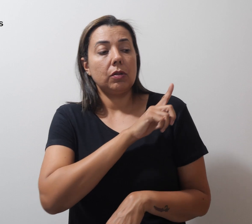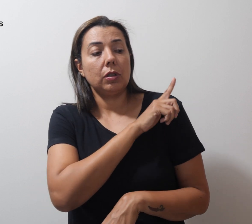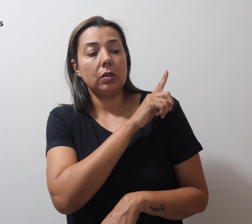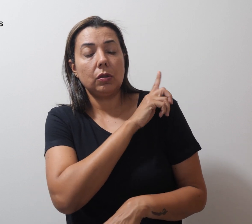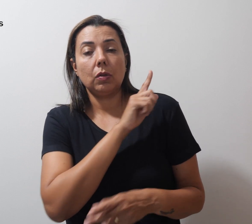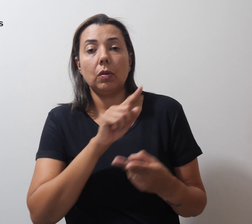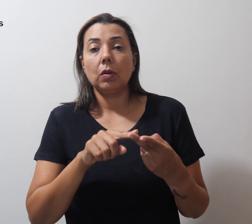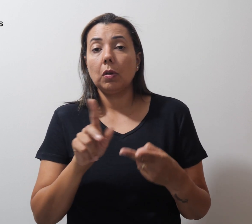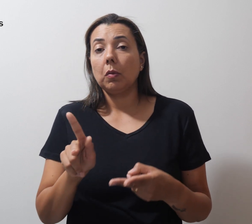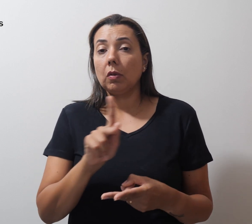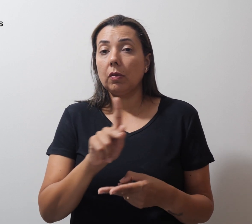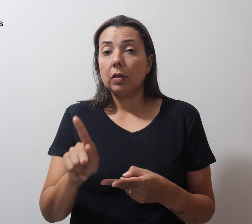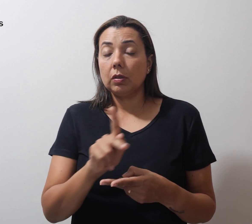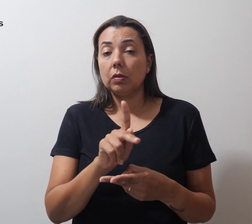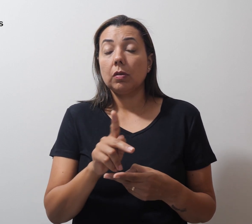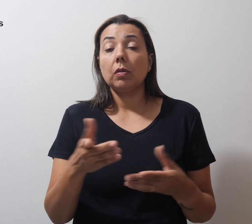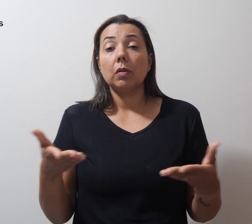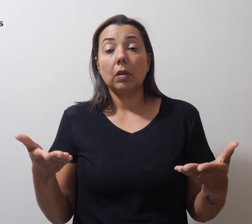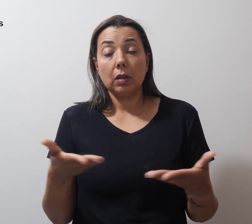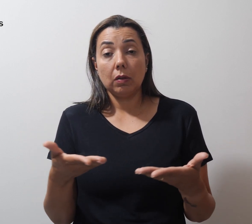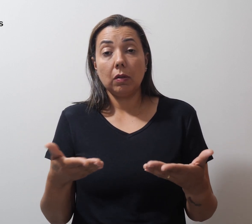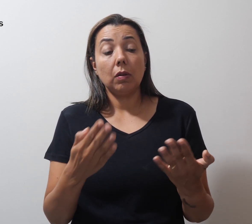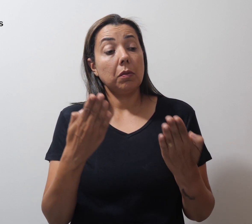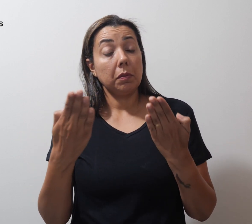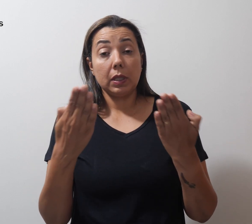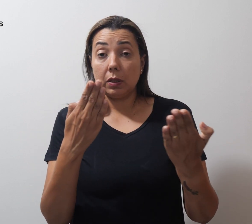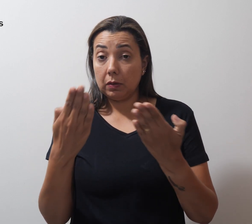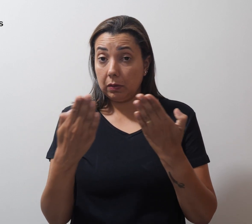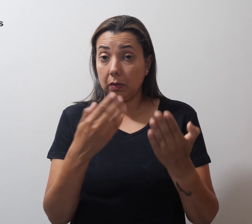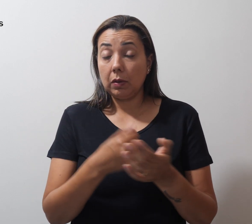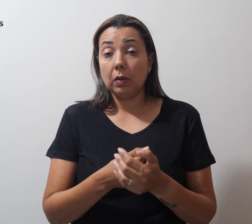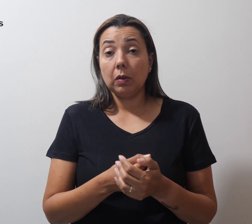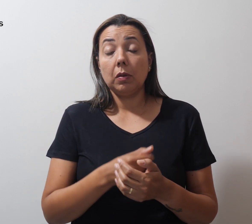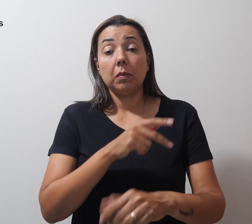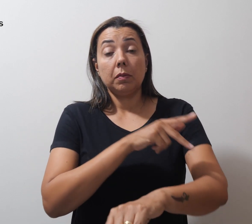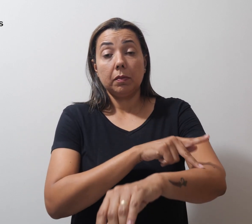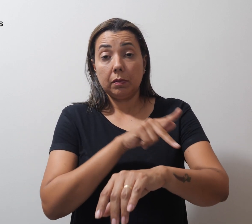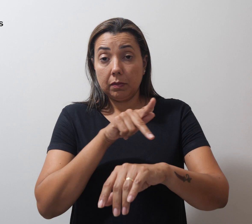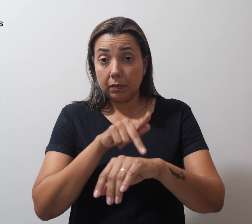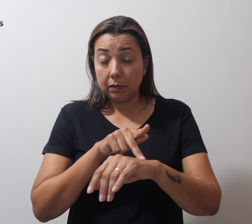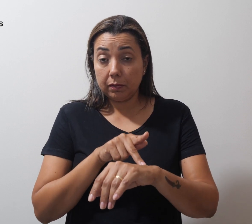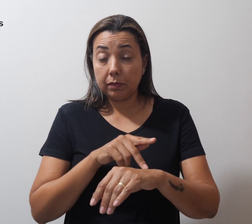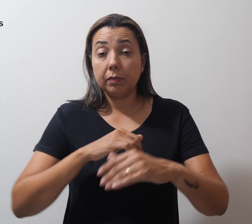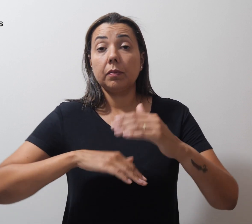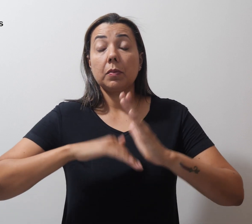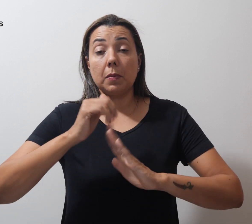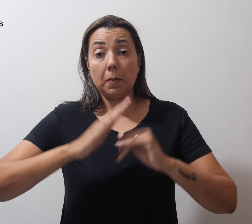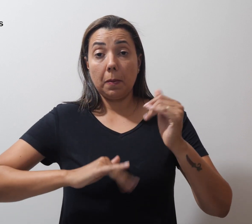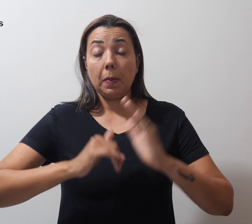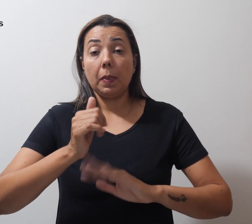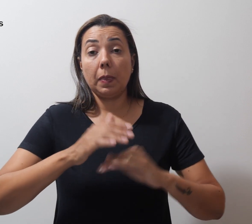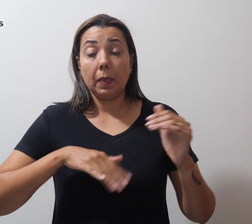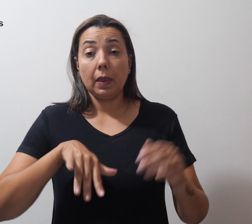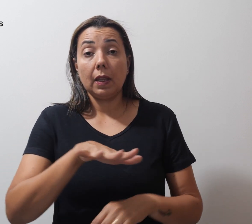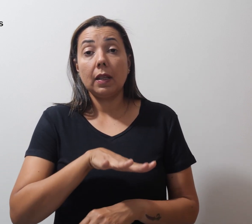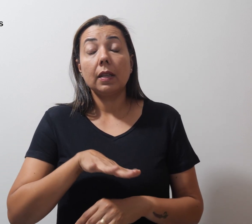professores regentes, psicólogos, pedagogos, profissionais das salas de recursos,